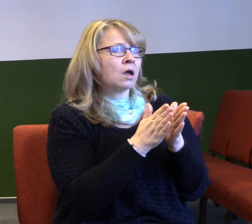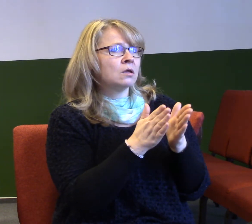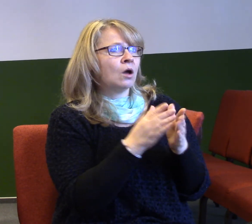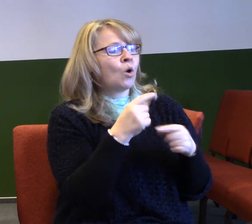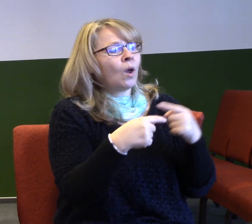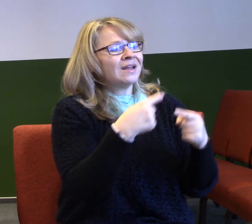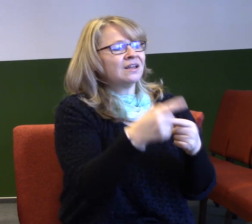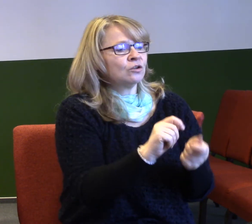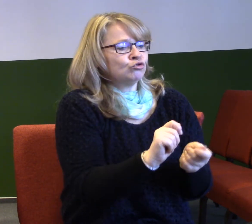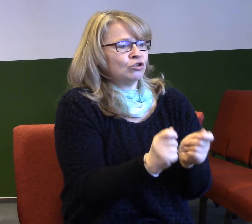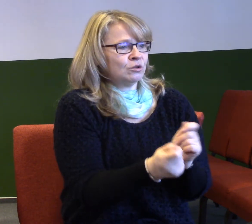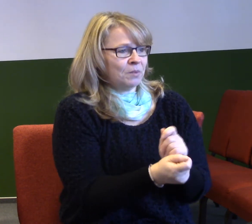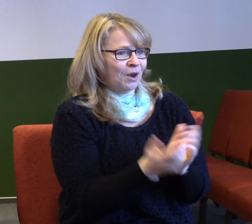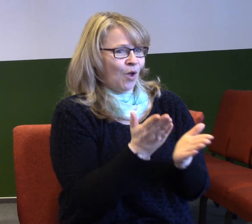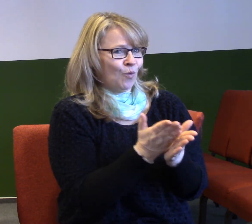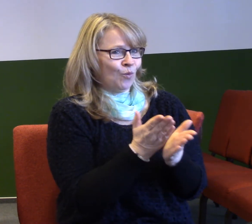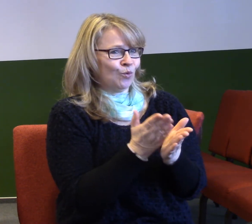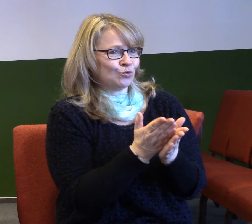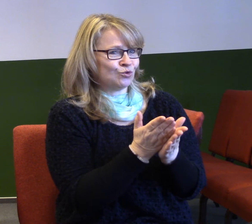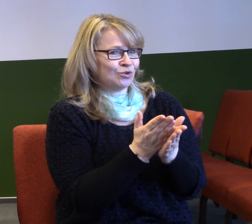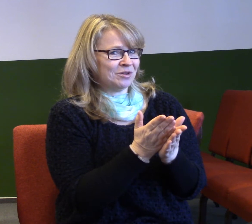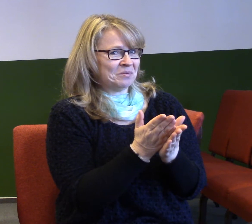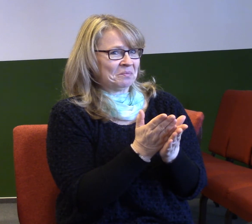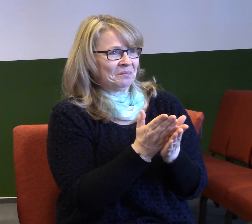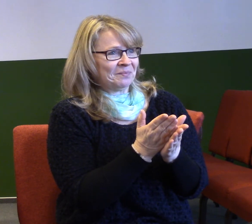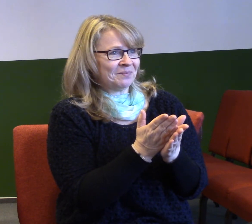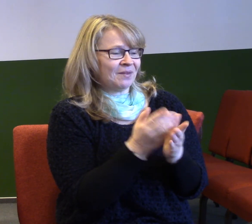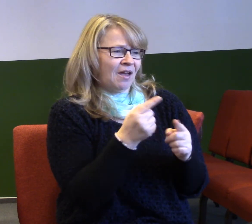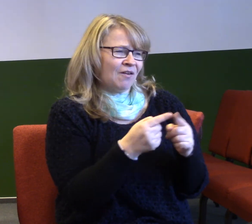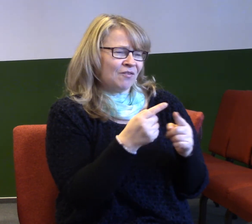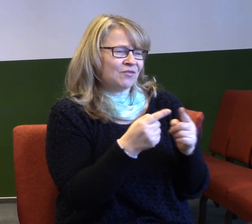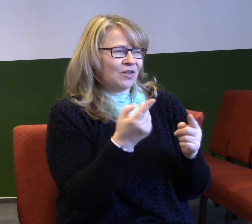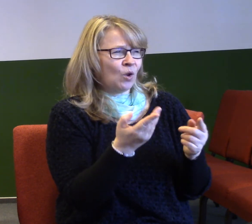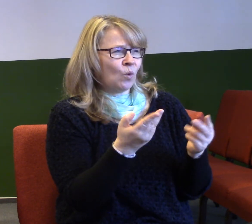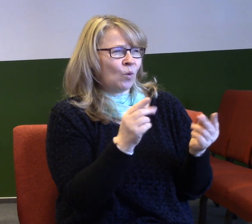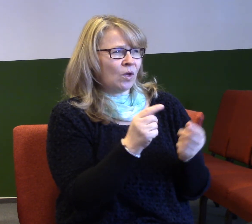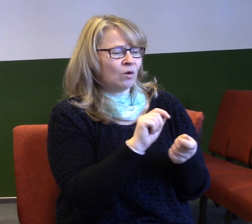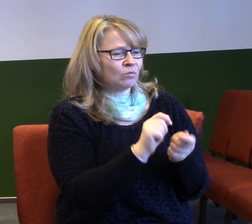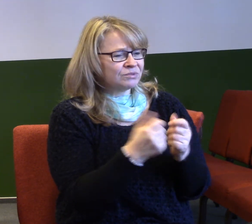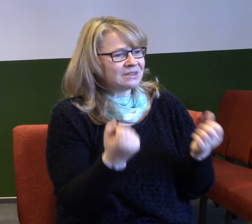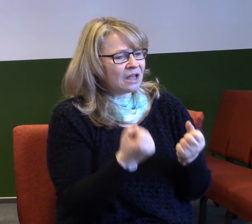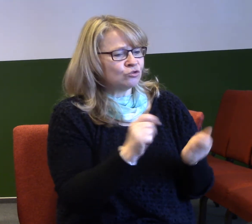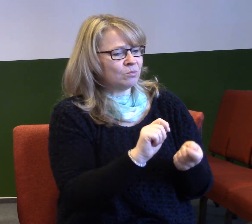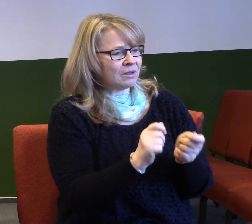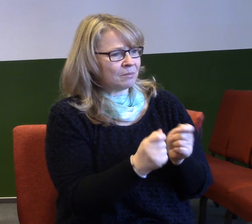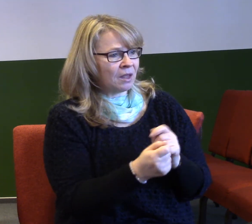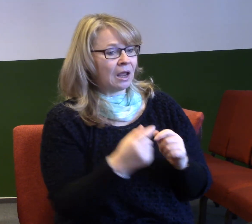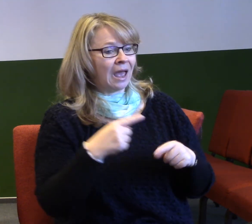Prostě už jsme se tam dostali, už chvíli. A je to o tom, že prostě naše generace měla svá